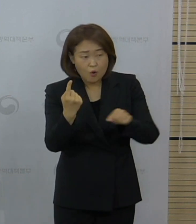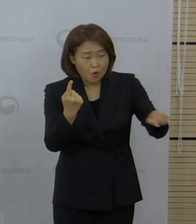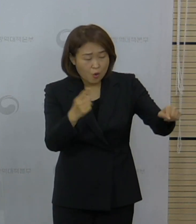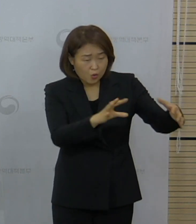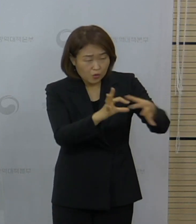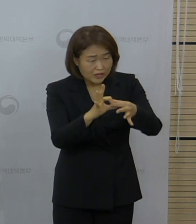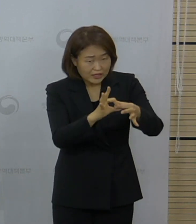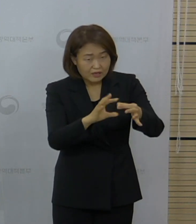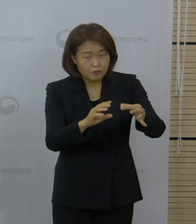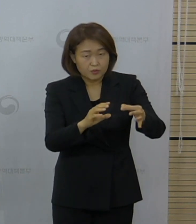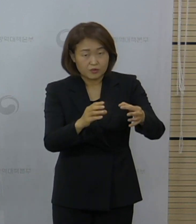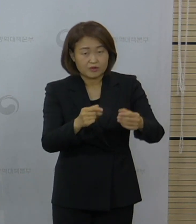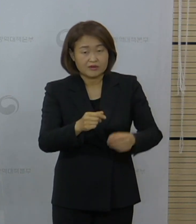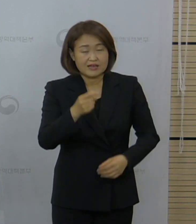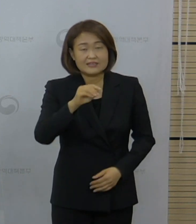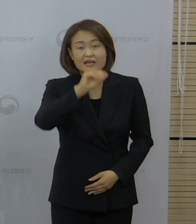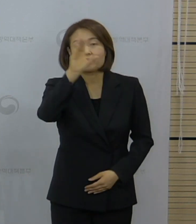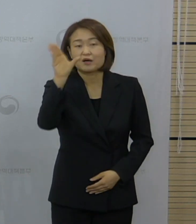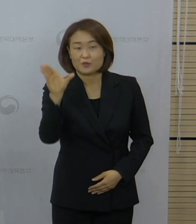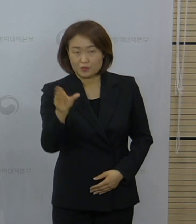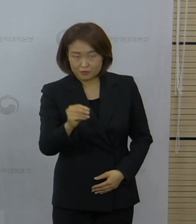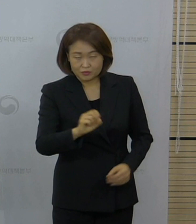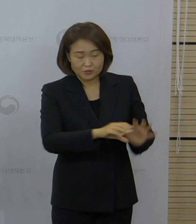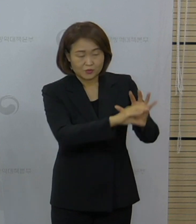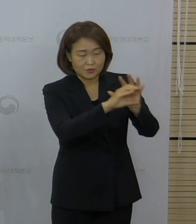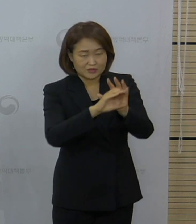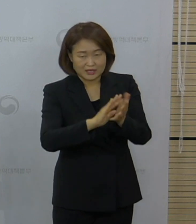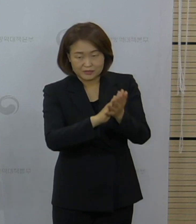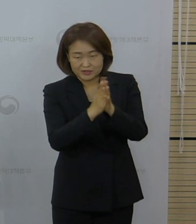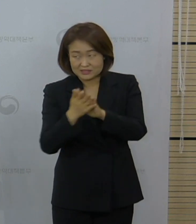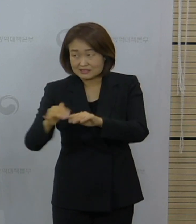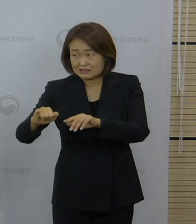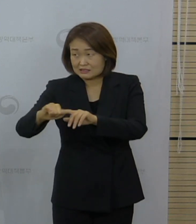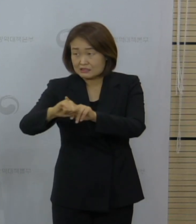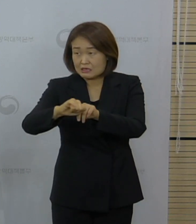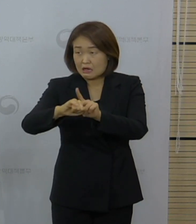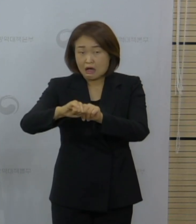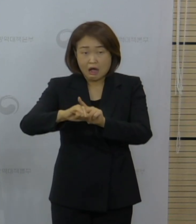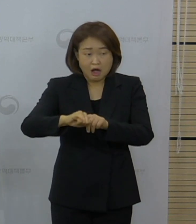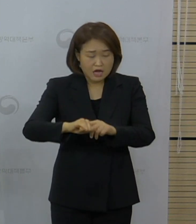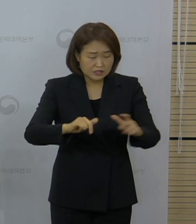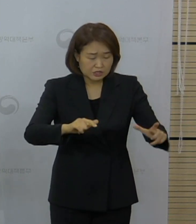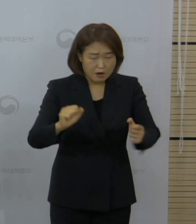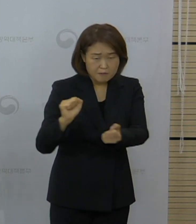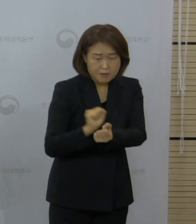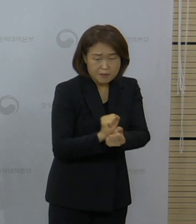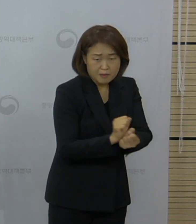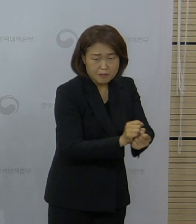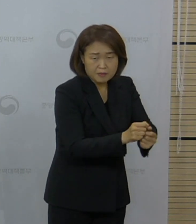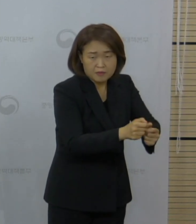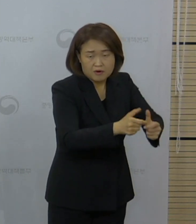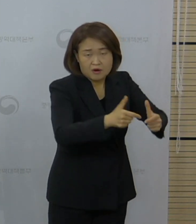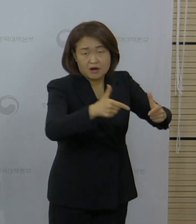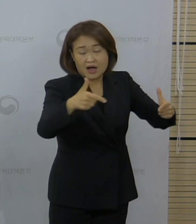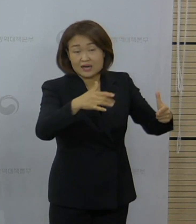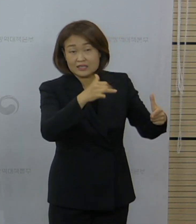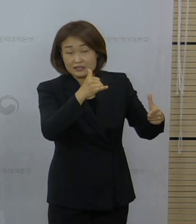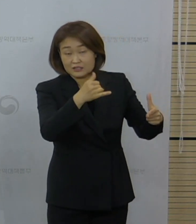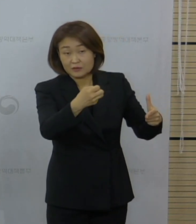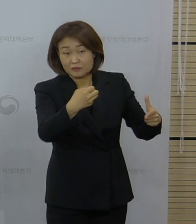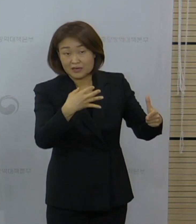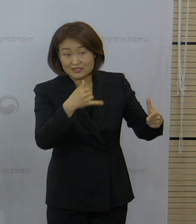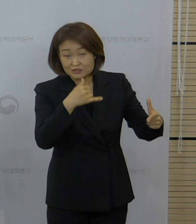않은 남아공 변이 감염 사례가 발생해서 지역사회에 감염 위험이 증가했다는 내용이 있는데 현재 변이